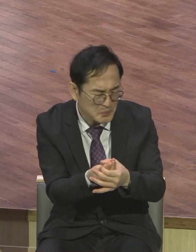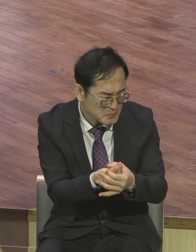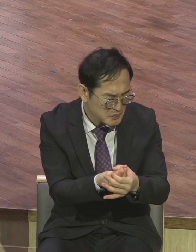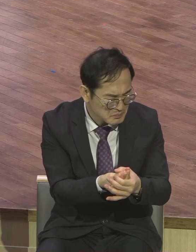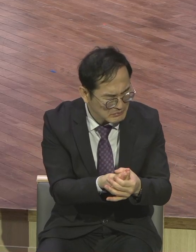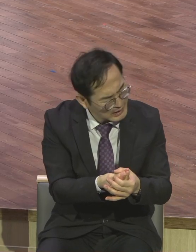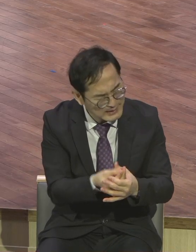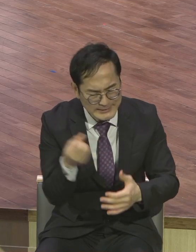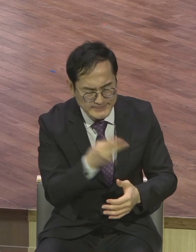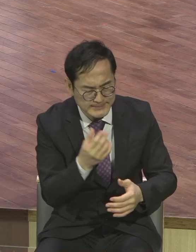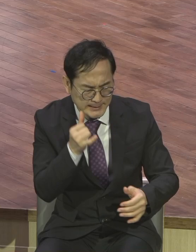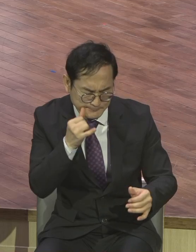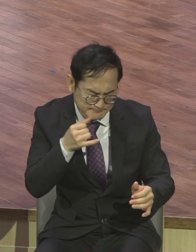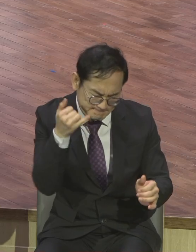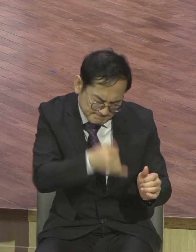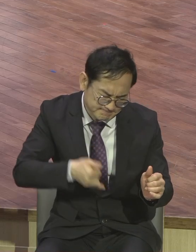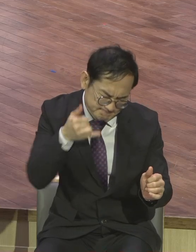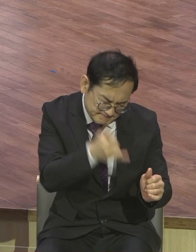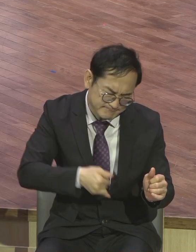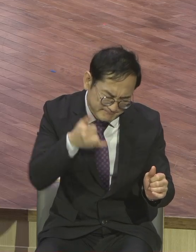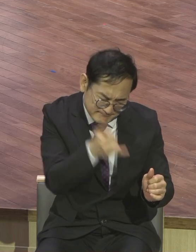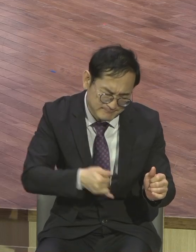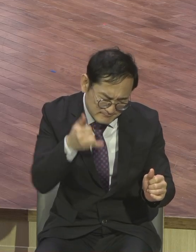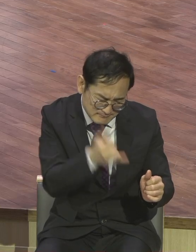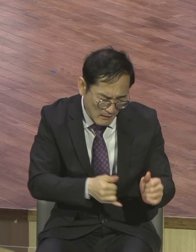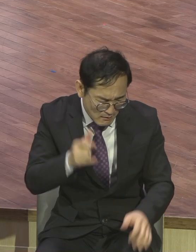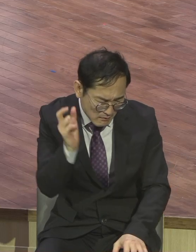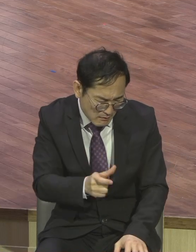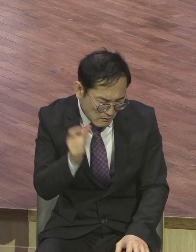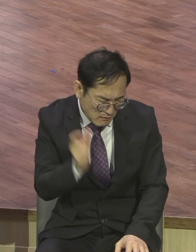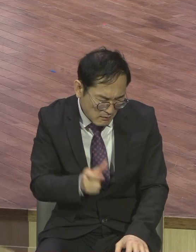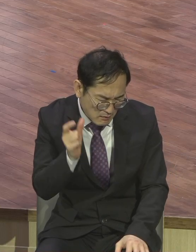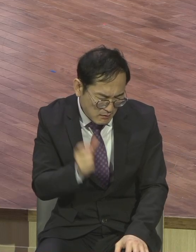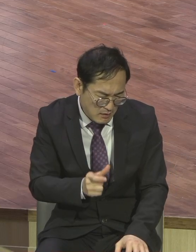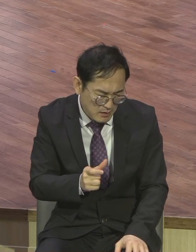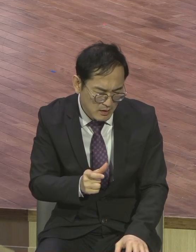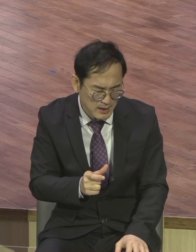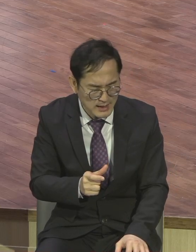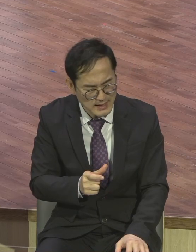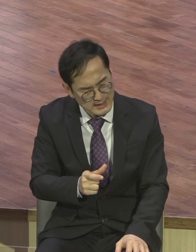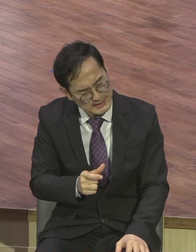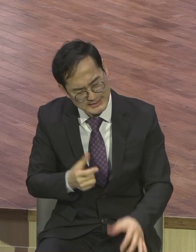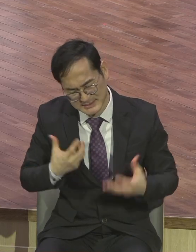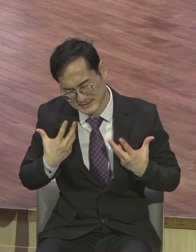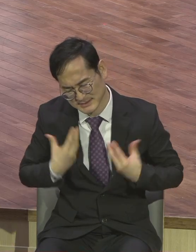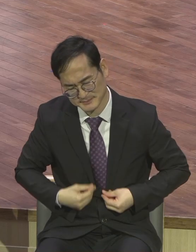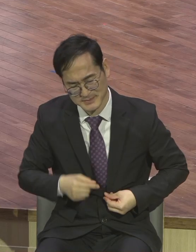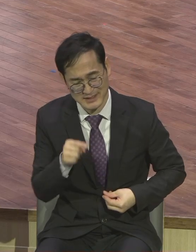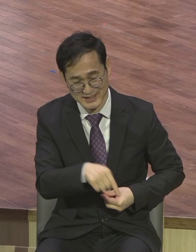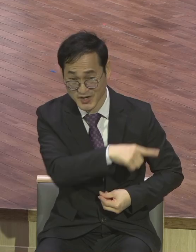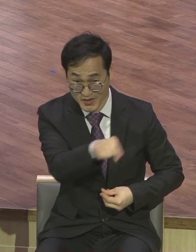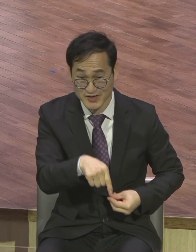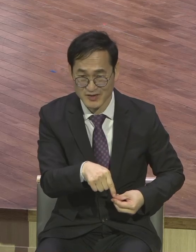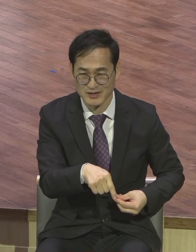그래서 하다 하다 결국은 실망을 하고 금광과 함께 그 모든 장비들